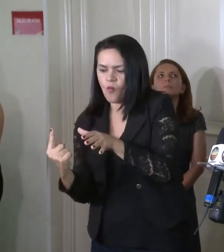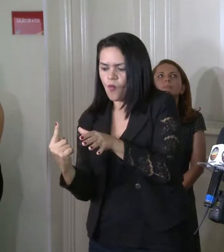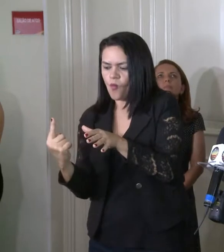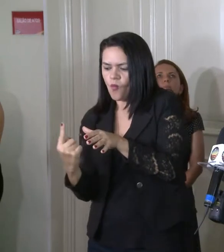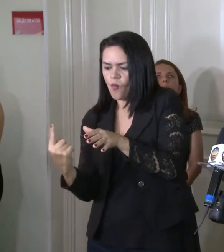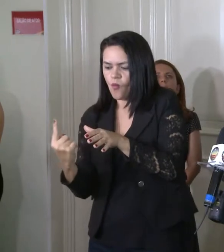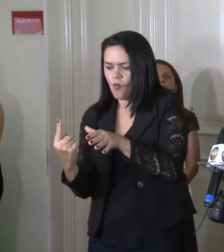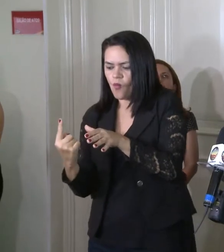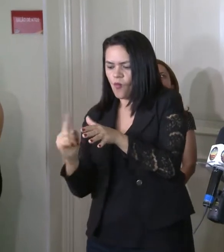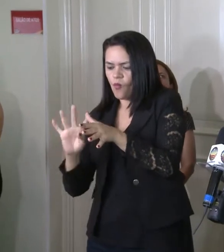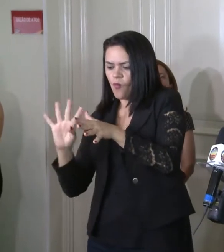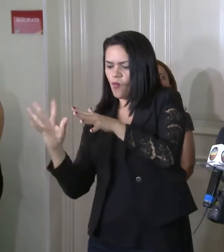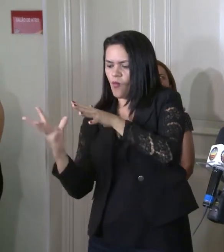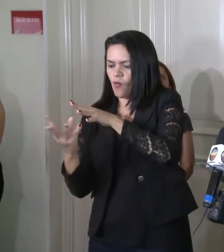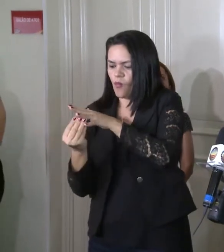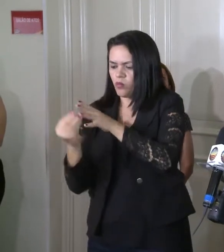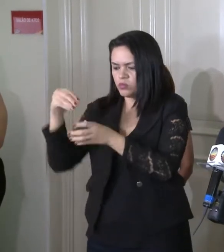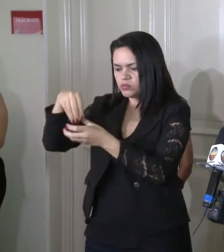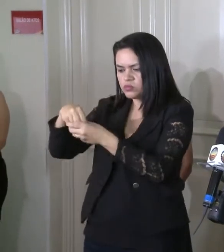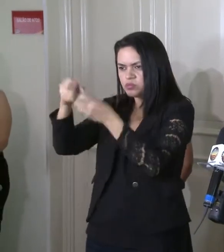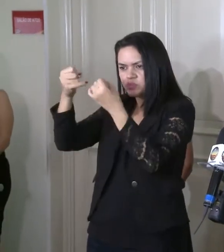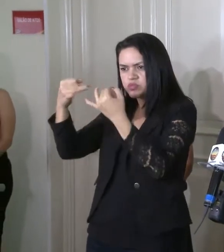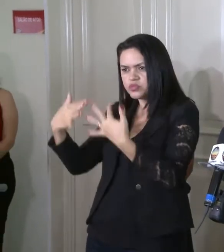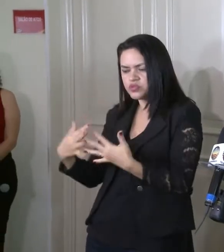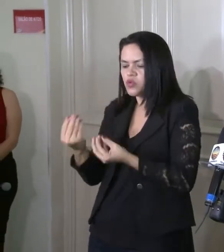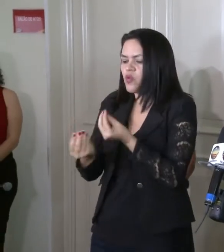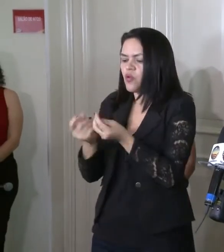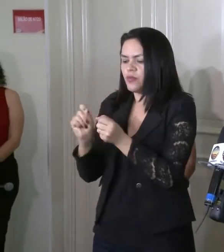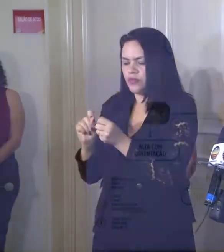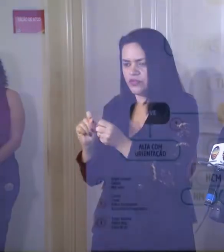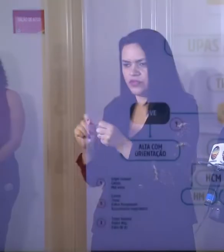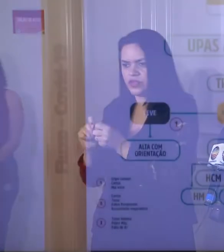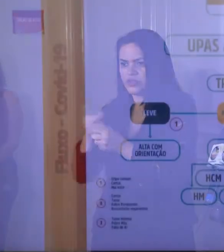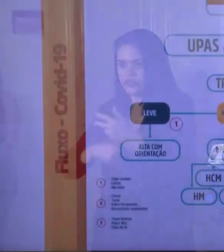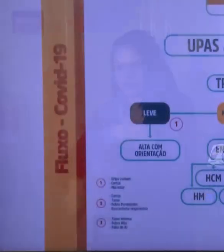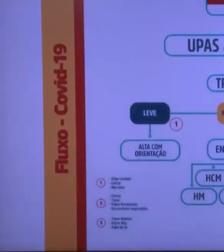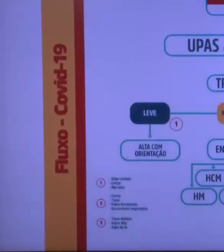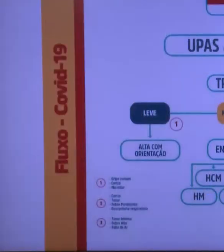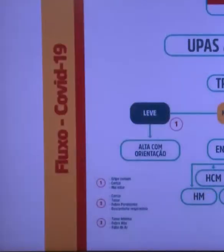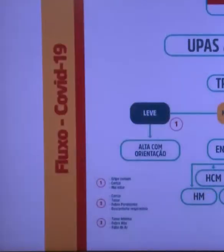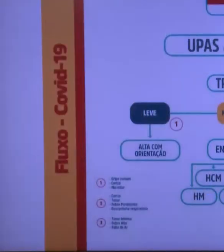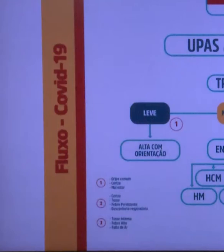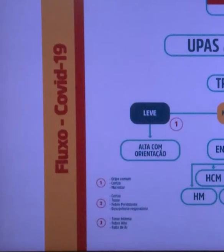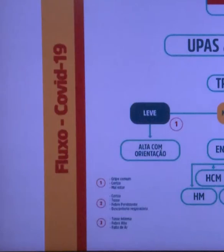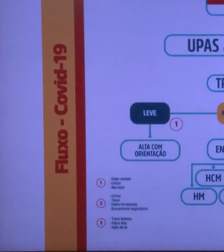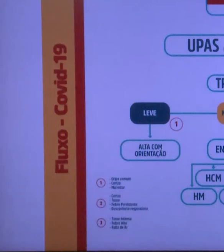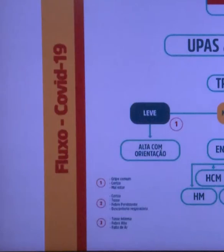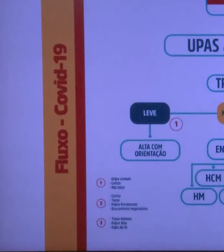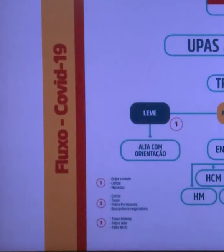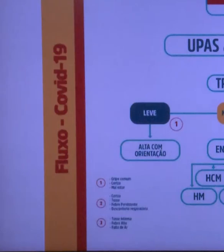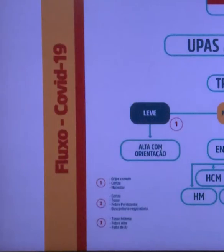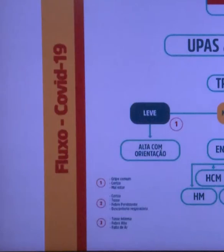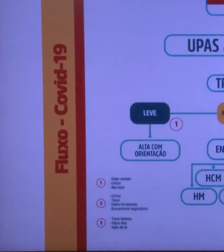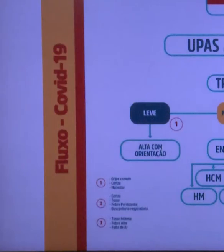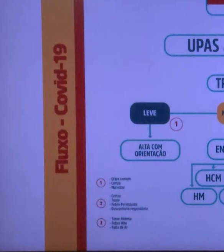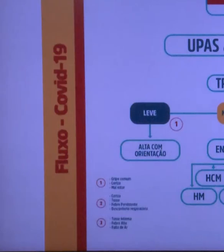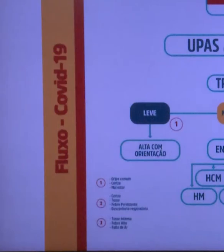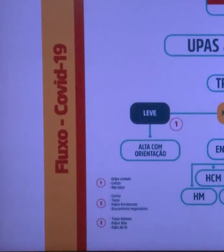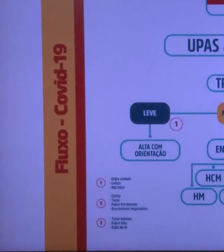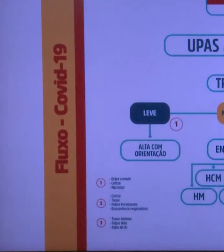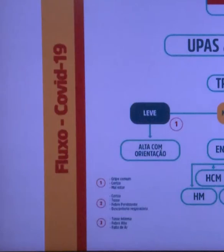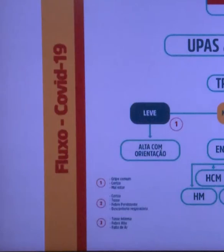prontamente explicado ao paciente como fazer isso, e pacientes moderados a graves serão encaminhados para as unidades